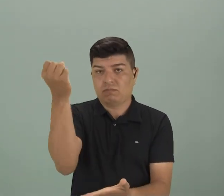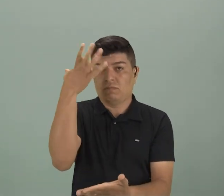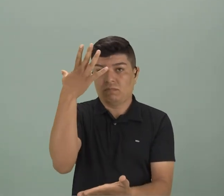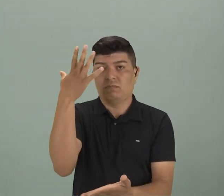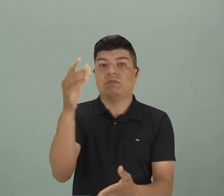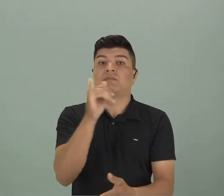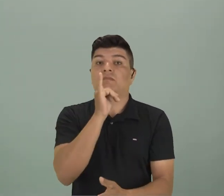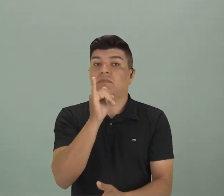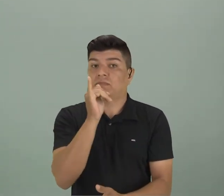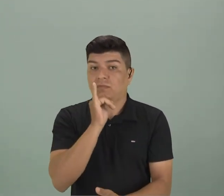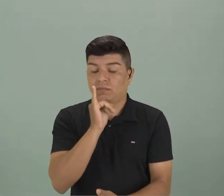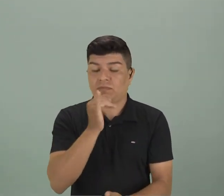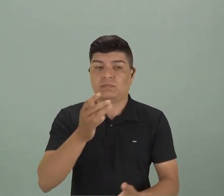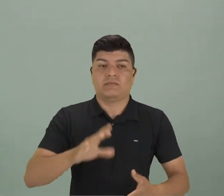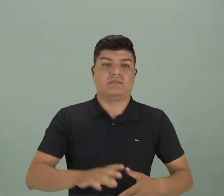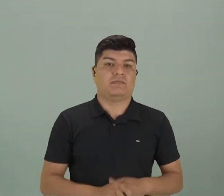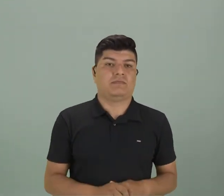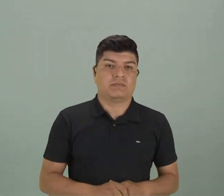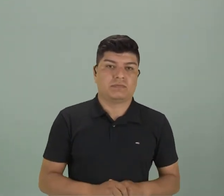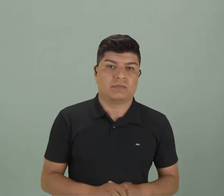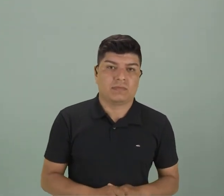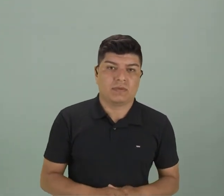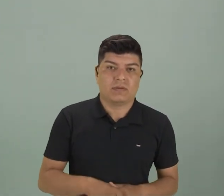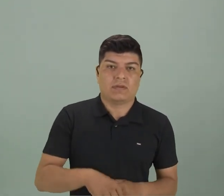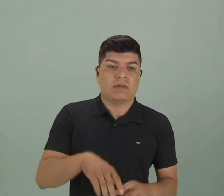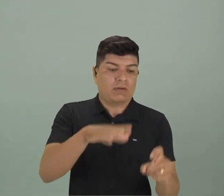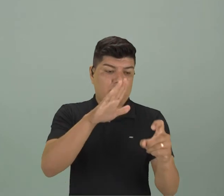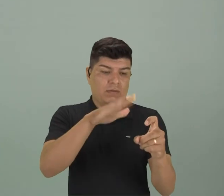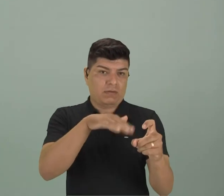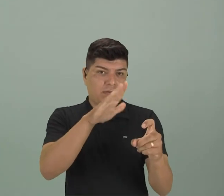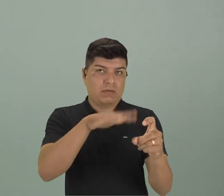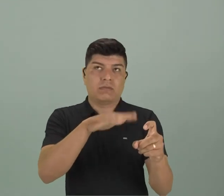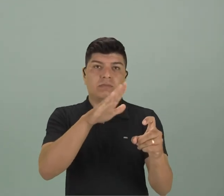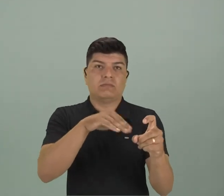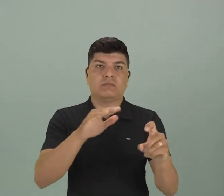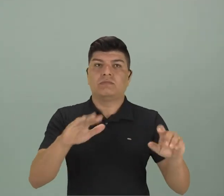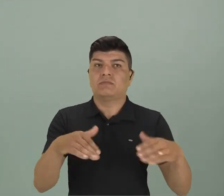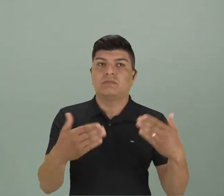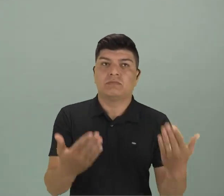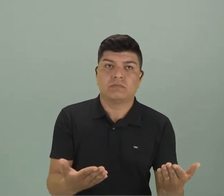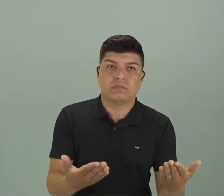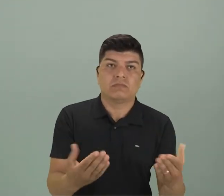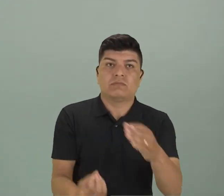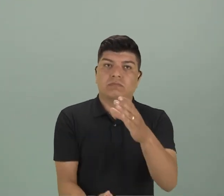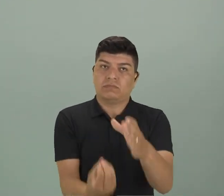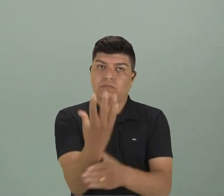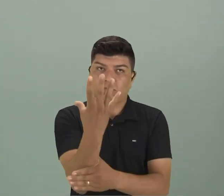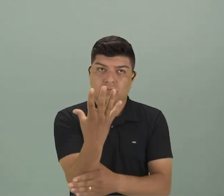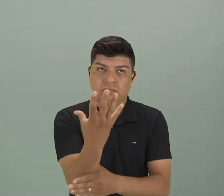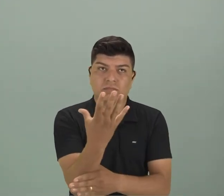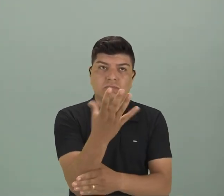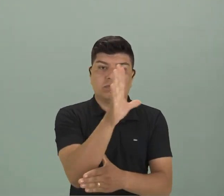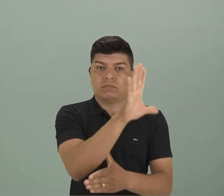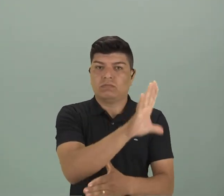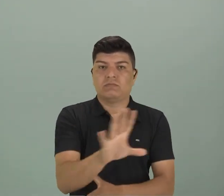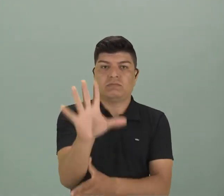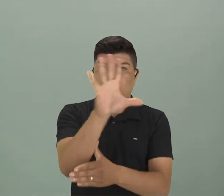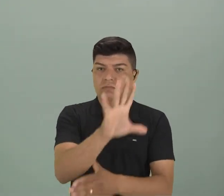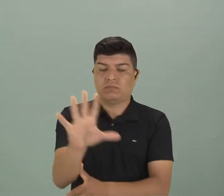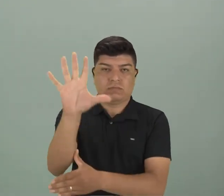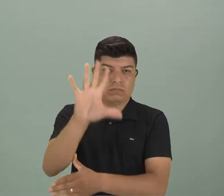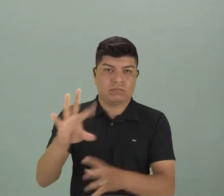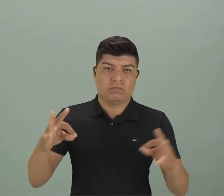como por ejemplo, el mito de Persephone, da origen a las estaciones, ¿ok?